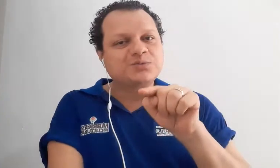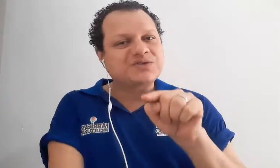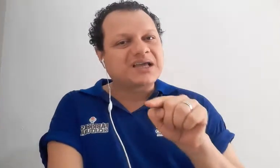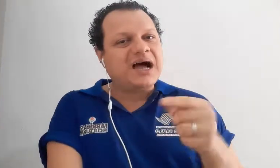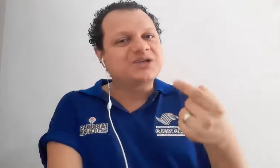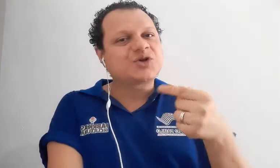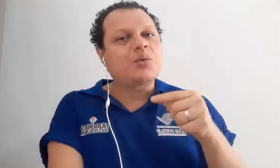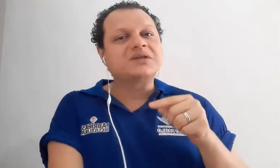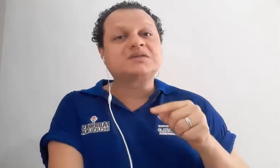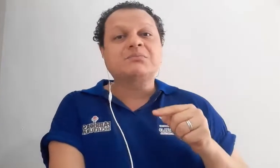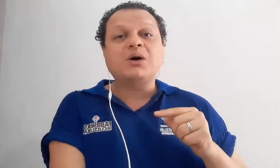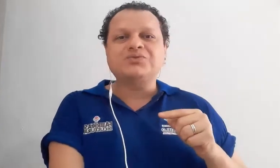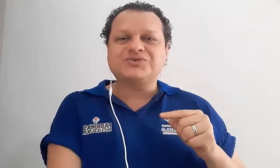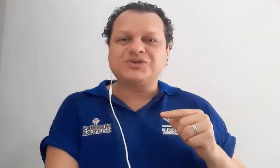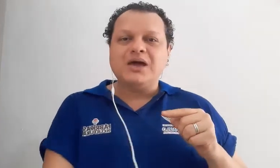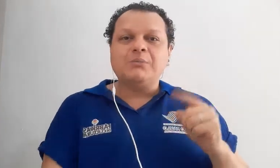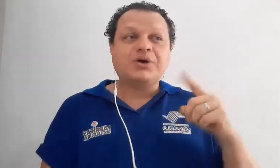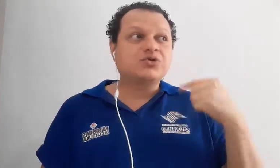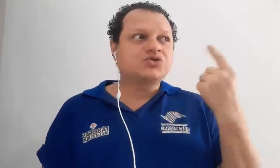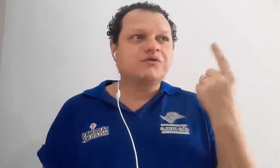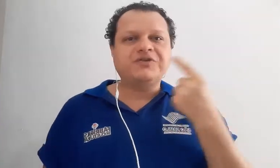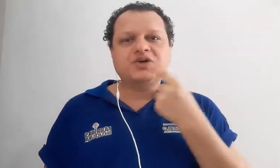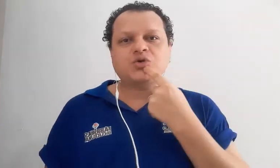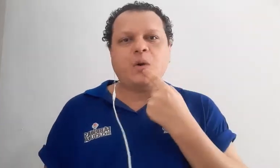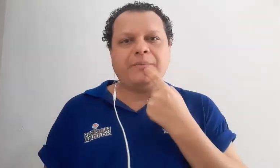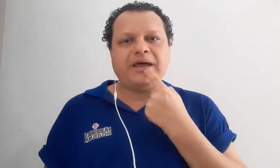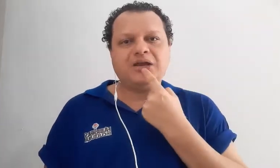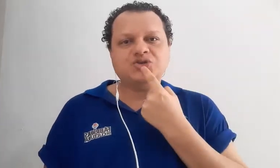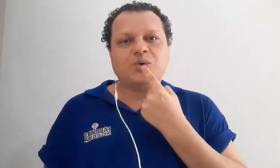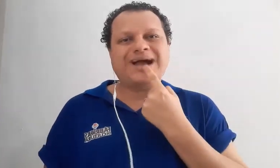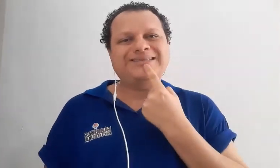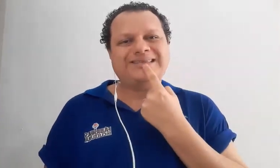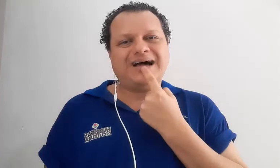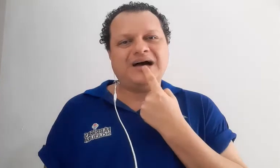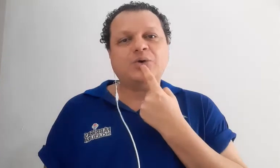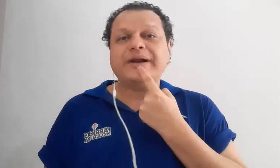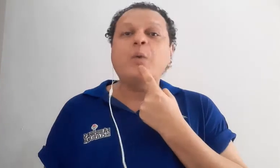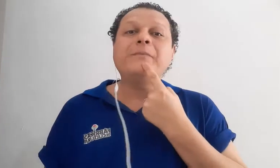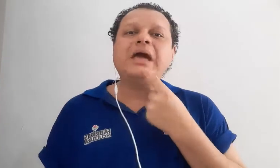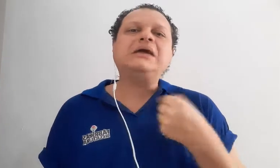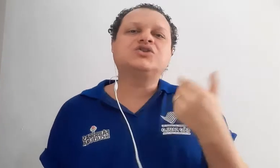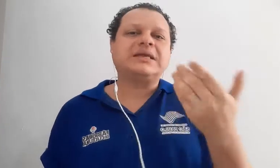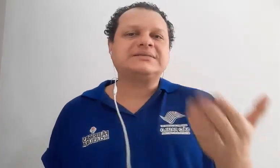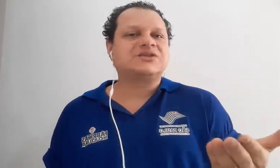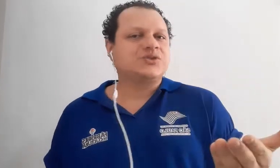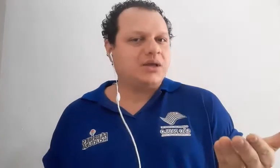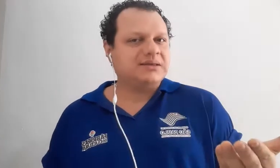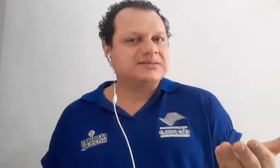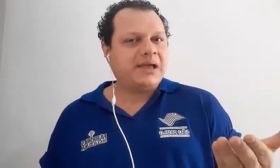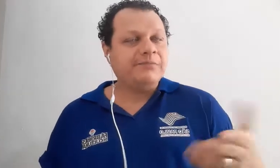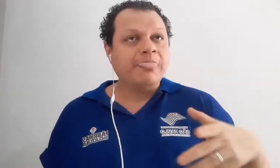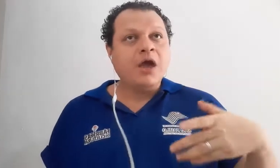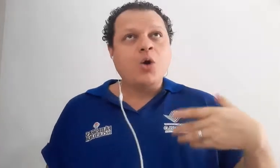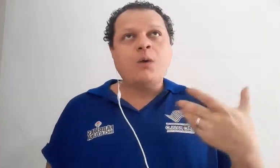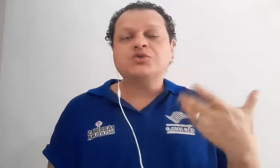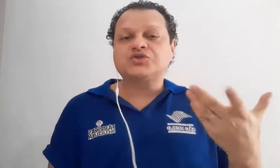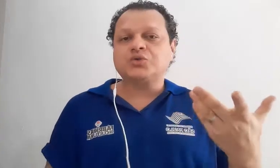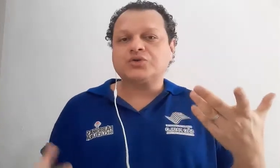musicais com as mãos, porque o solfejo compreende o cantar oralmente dessas notas, né? Como o surdo